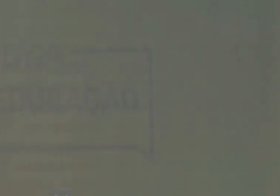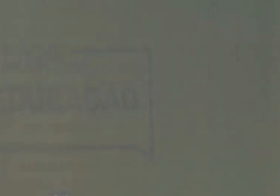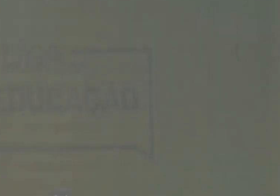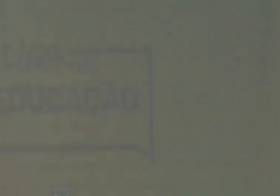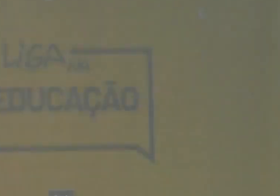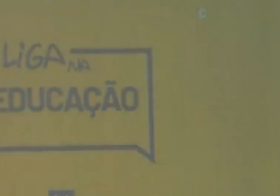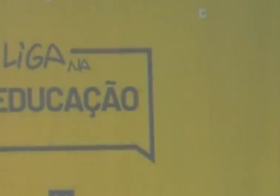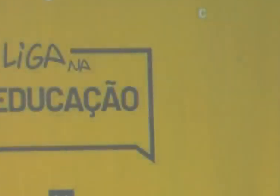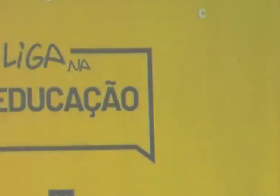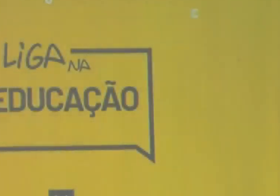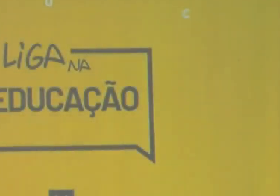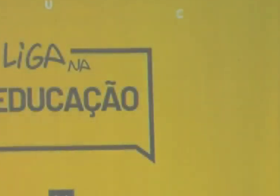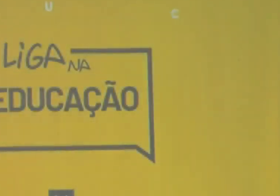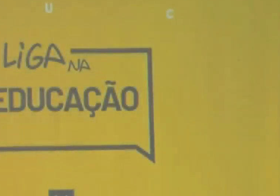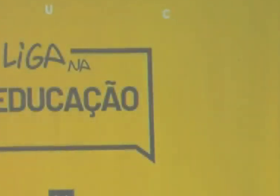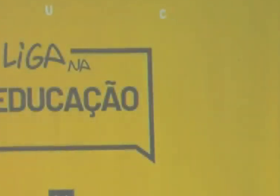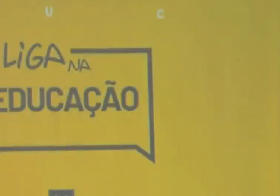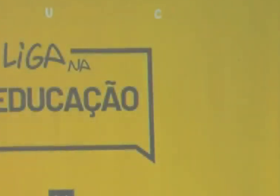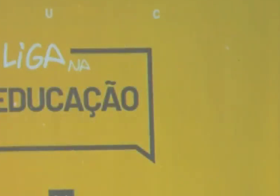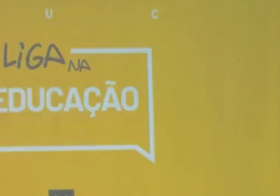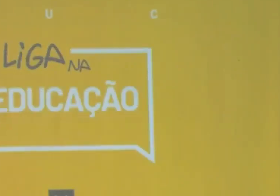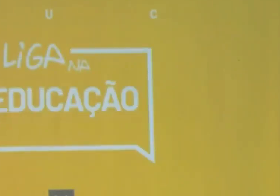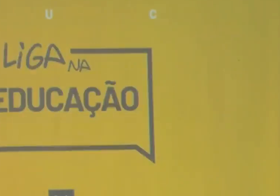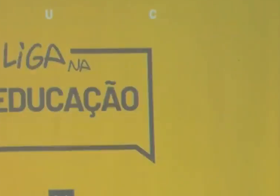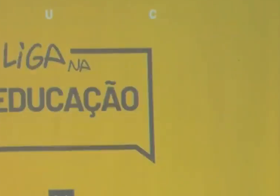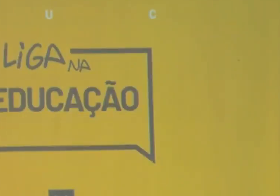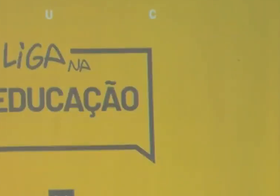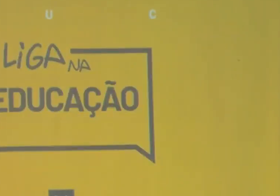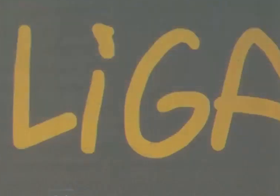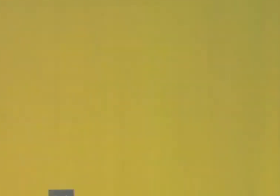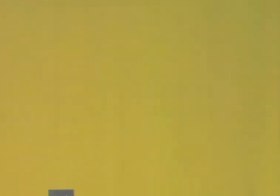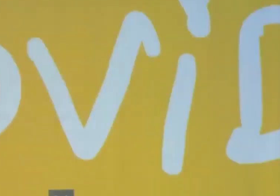trabalhando nesse programa.